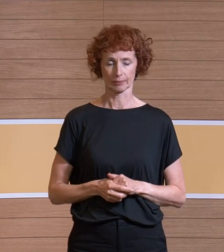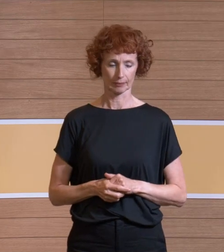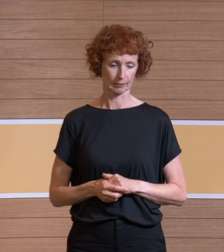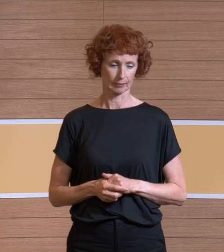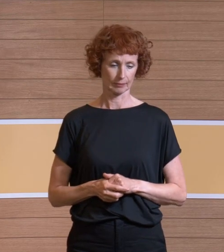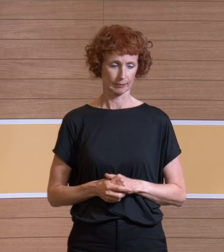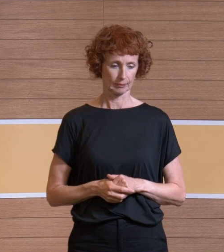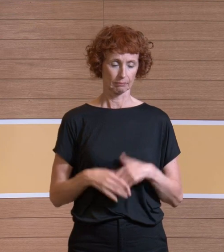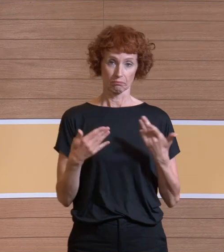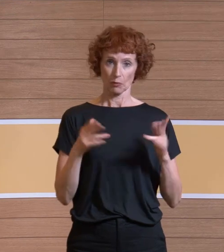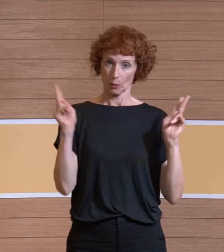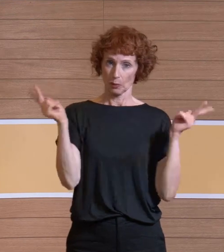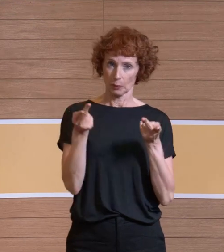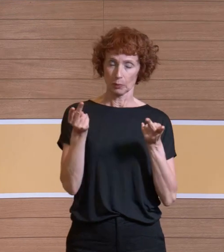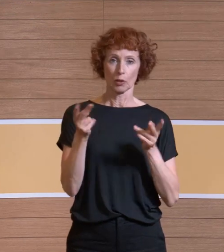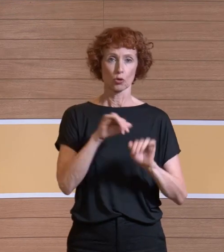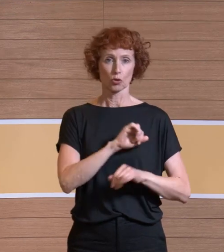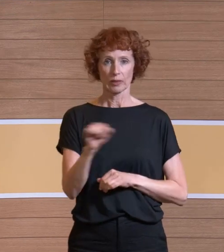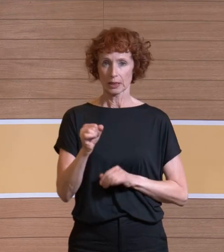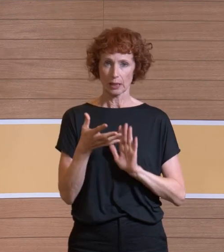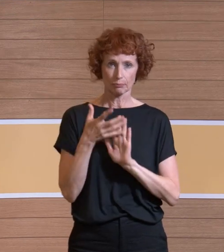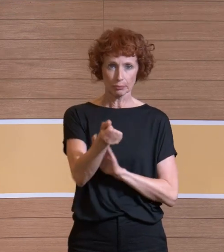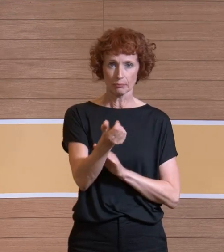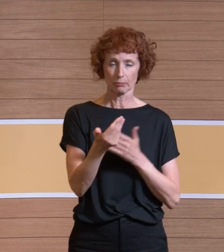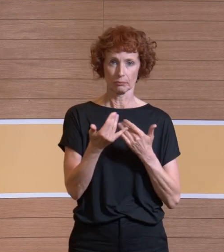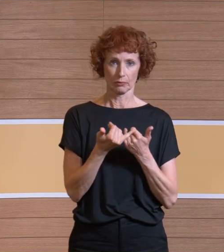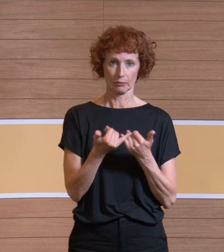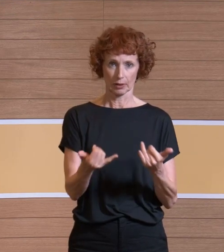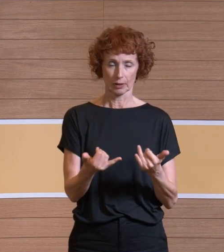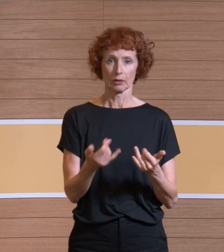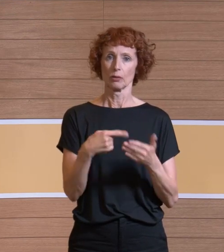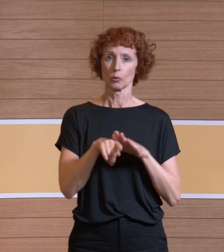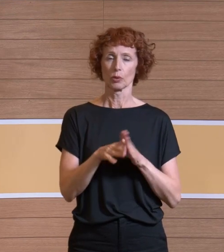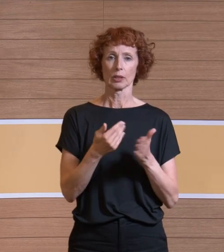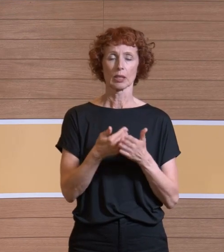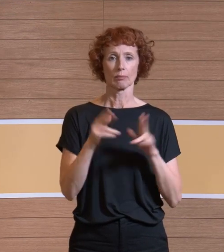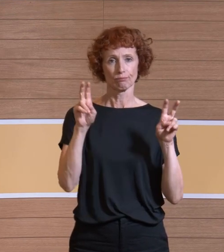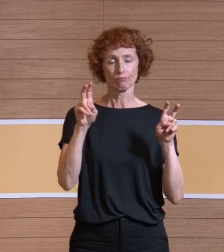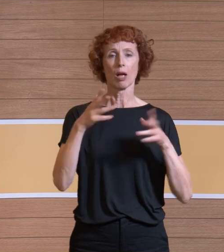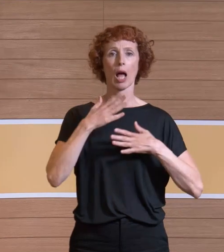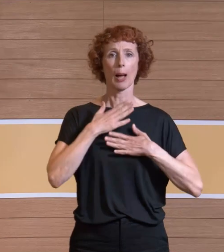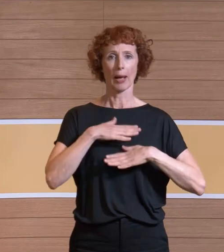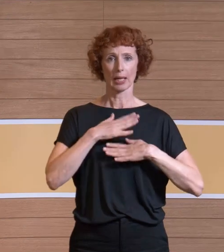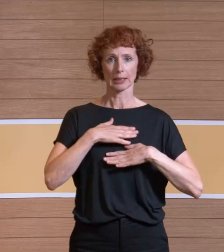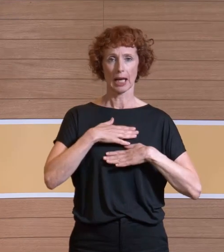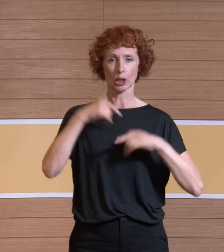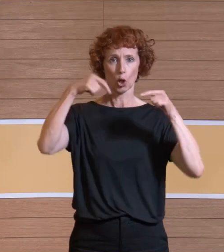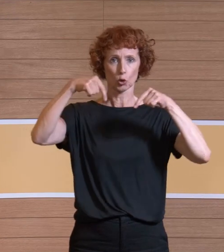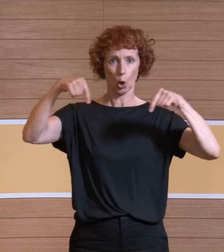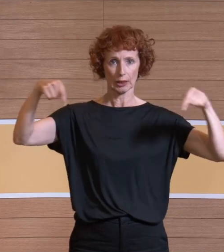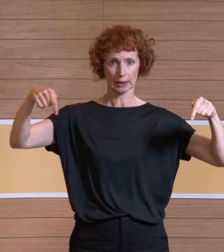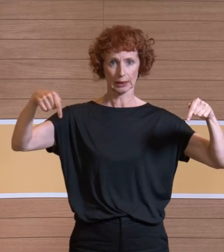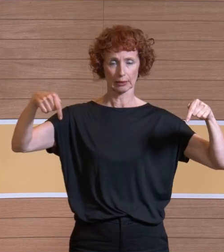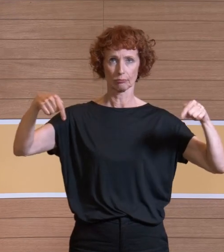Um die Gleichförmigkeit der Geschwindigkeit aufnehmen zu können, wurden Behaglichkeitssonden in dem OP-Raum